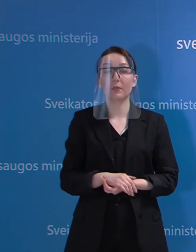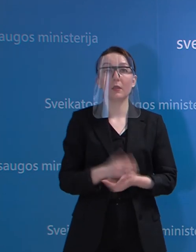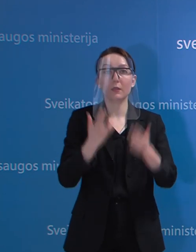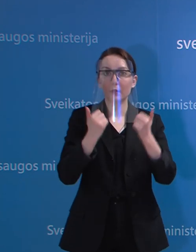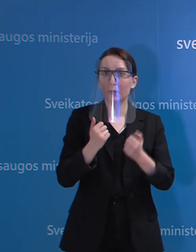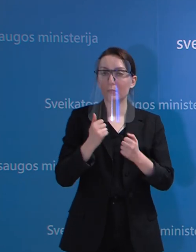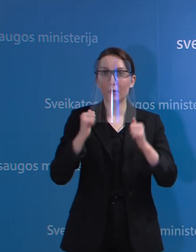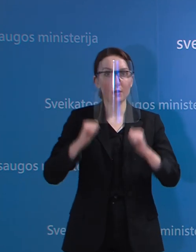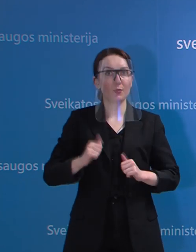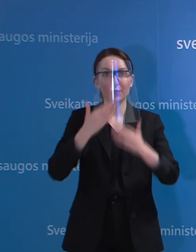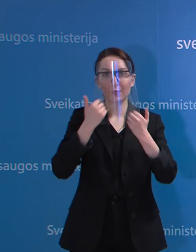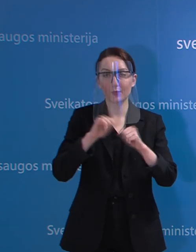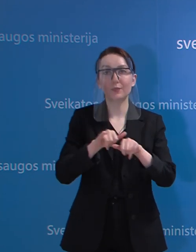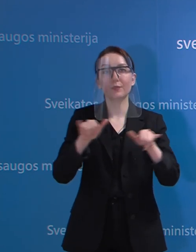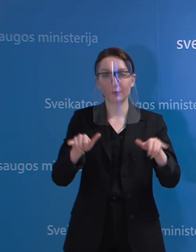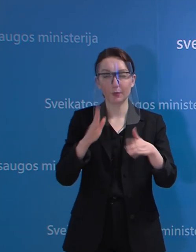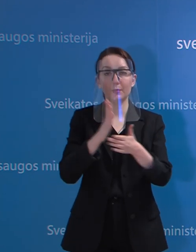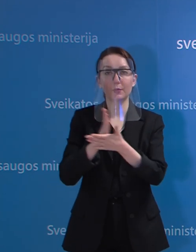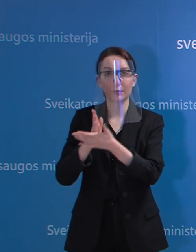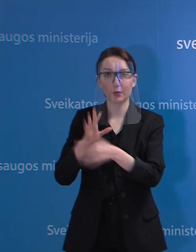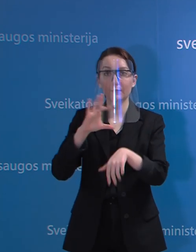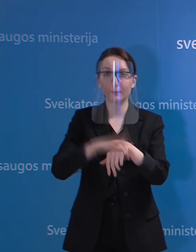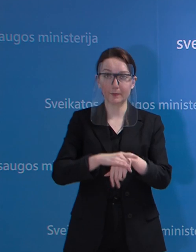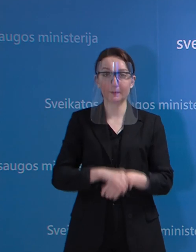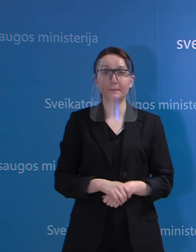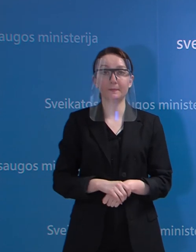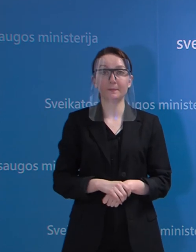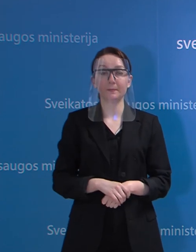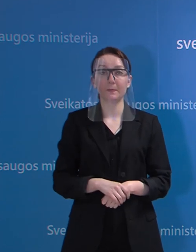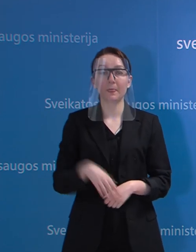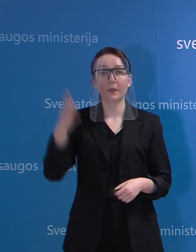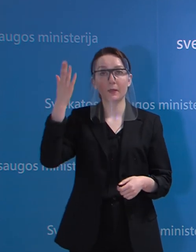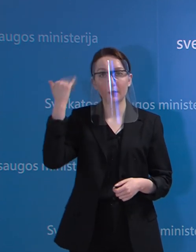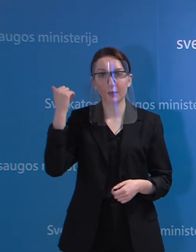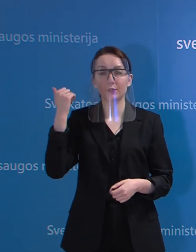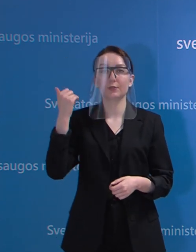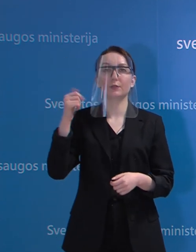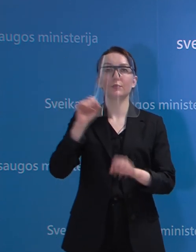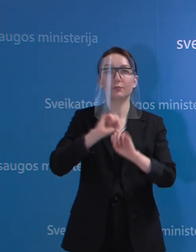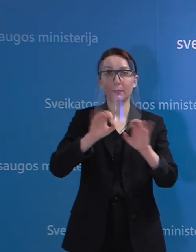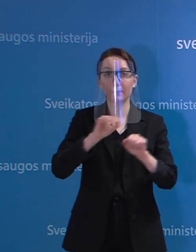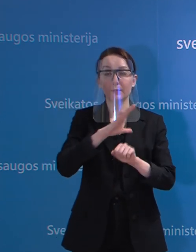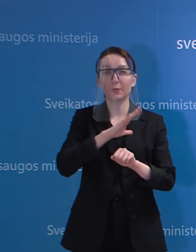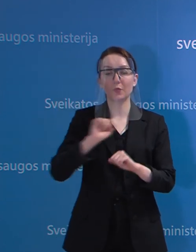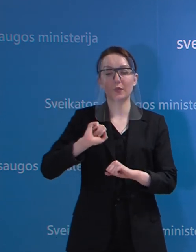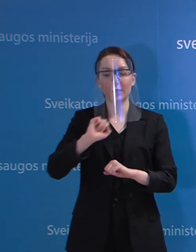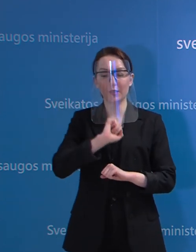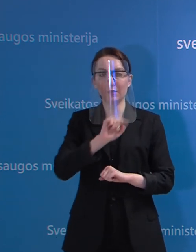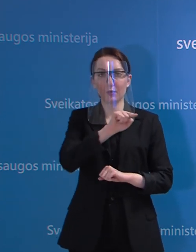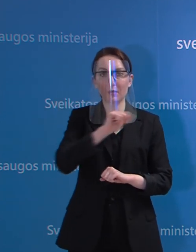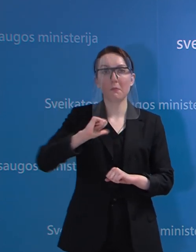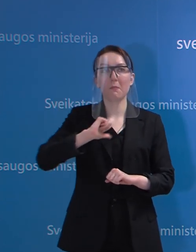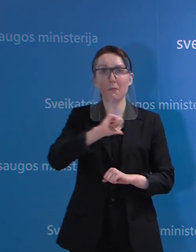neramina plitimas ir aš nekartą esu minėjęs, kad medikai ir